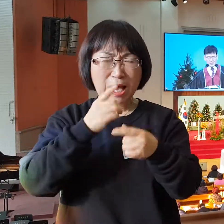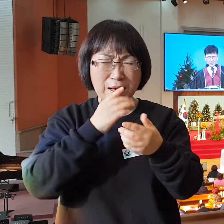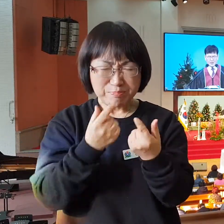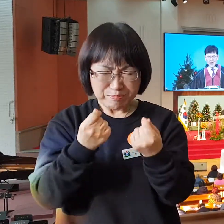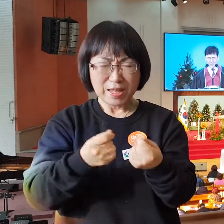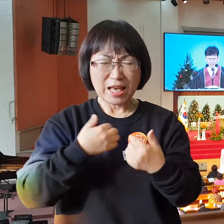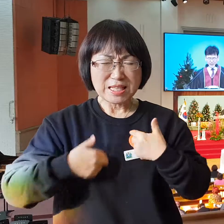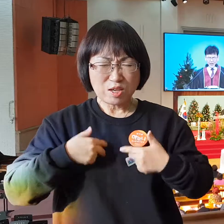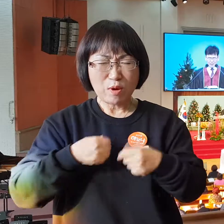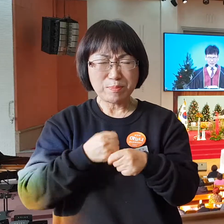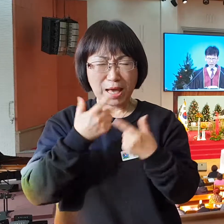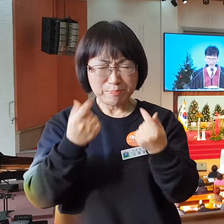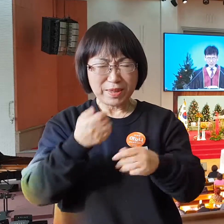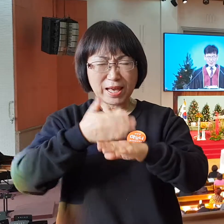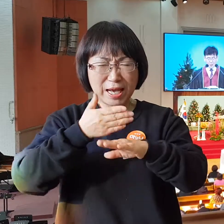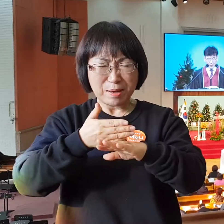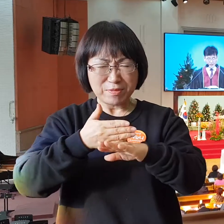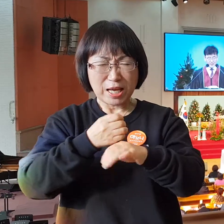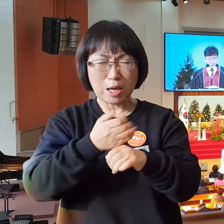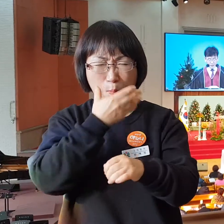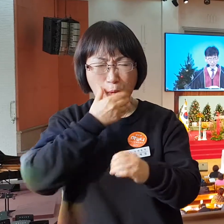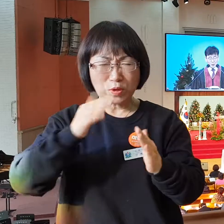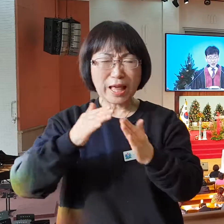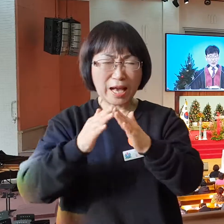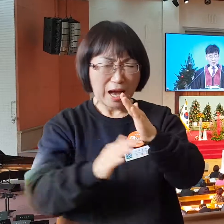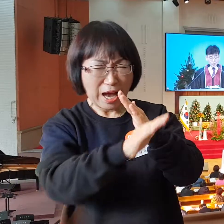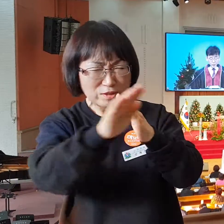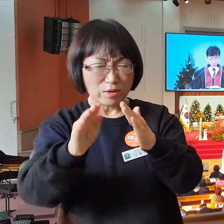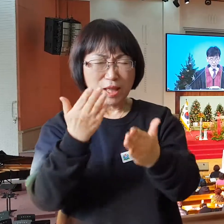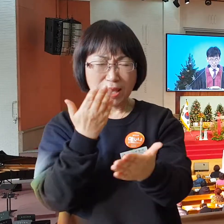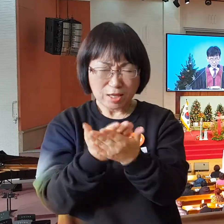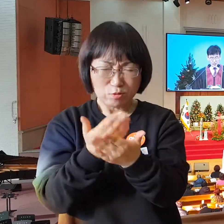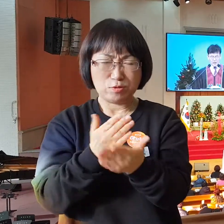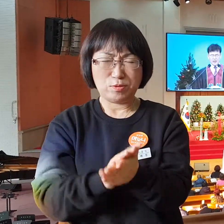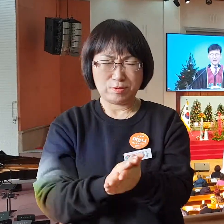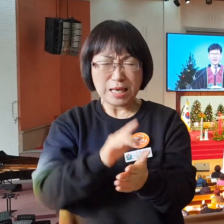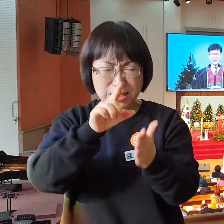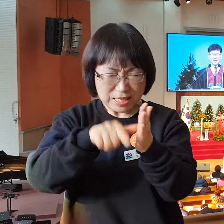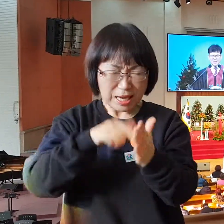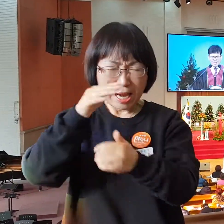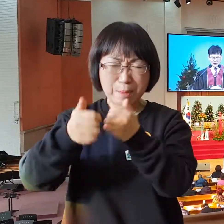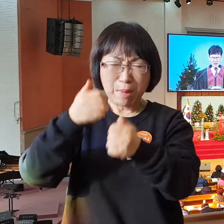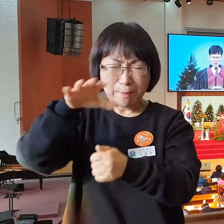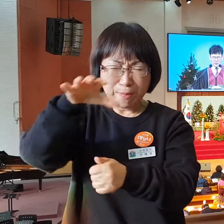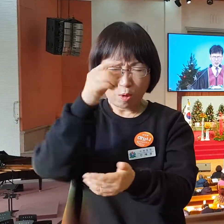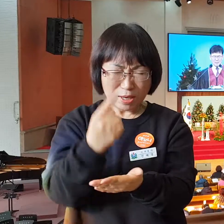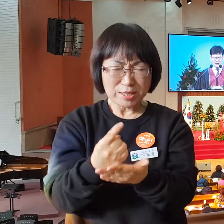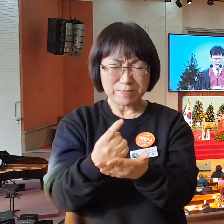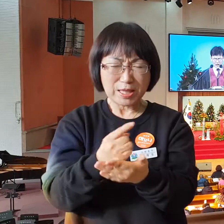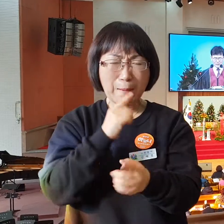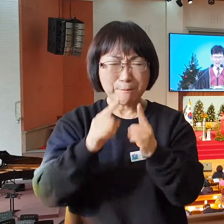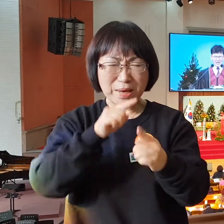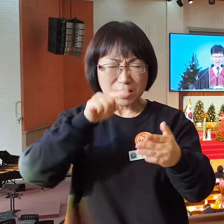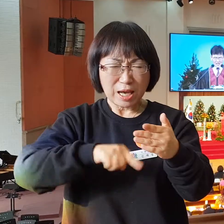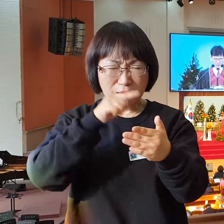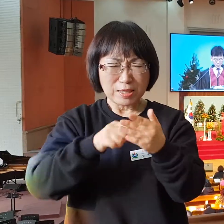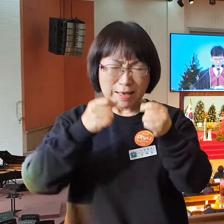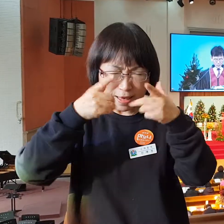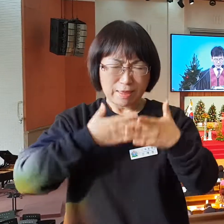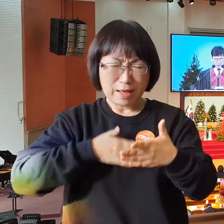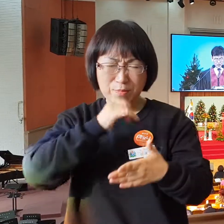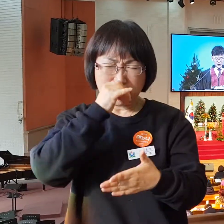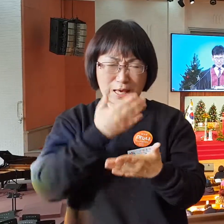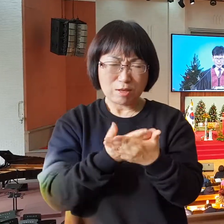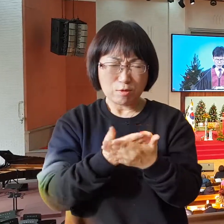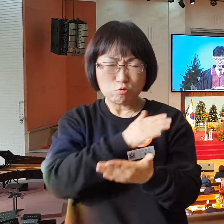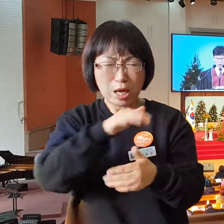즐거워하며 함께 감사하는 복된 가정들이 되게 하여 주옵소서 이 시간 하나님 앞에 나와 싸우니 또한 말씀 가운데 깨닫게 하시고